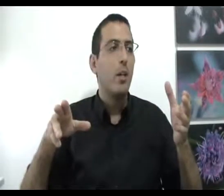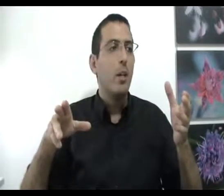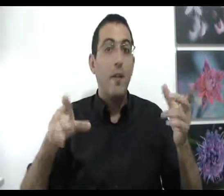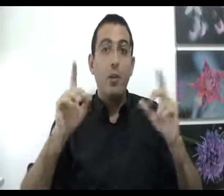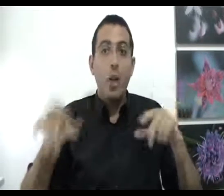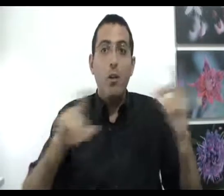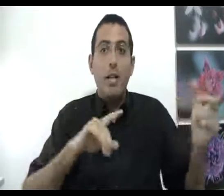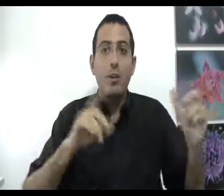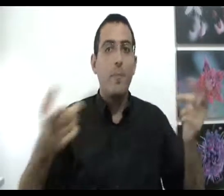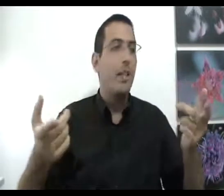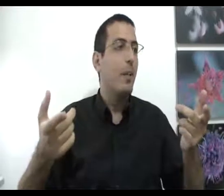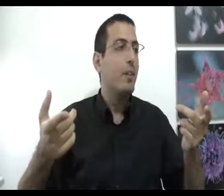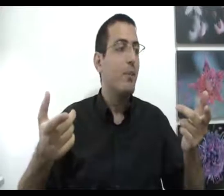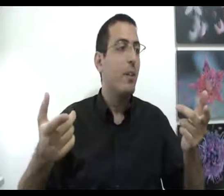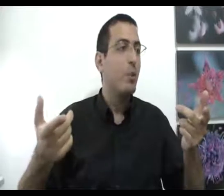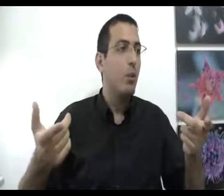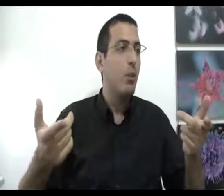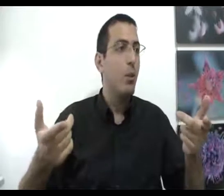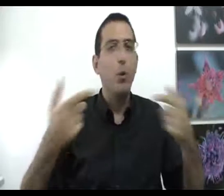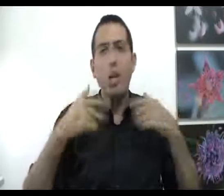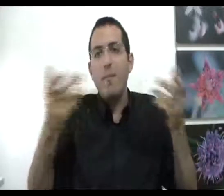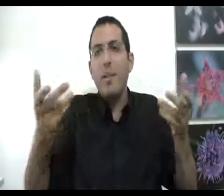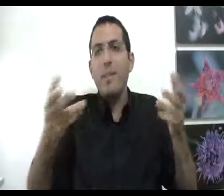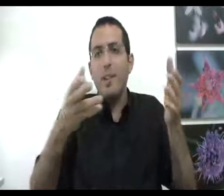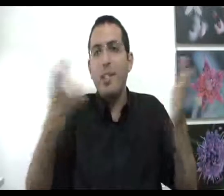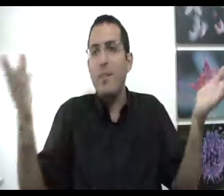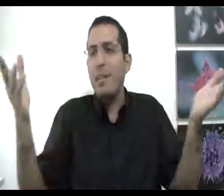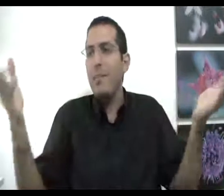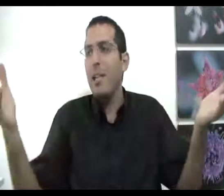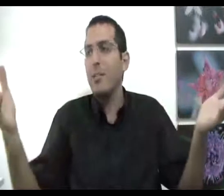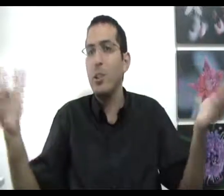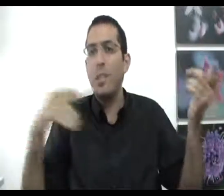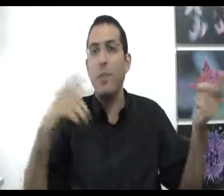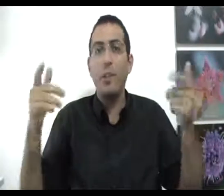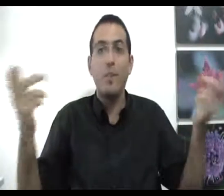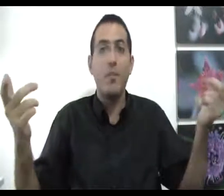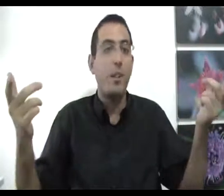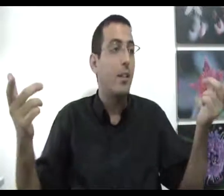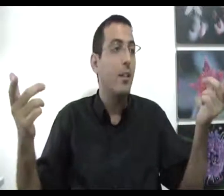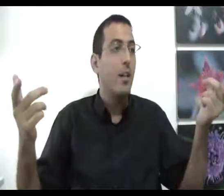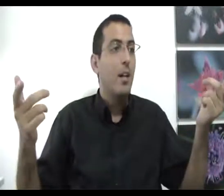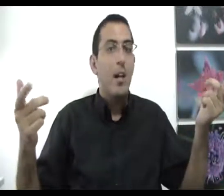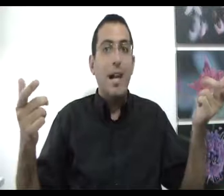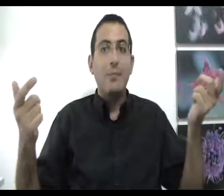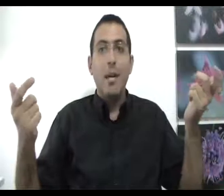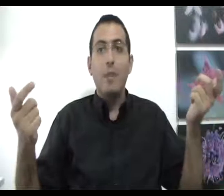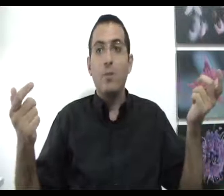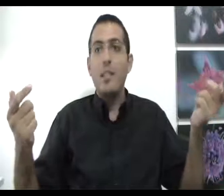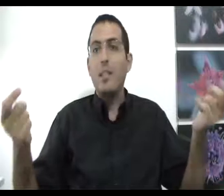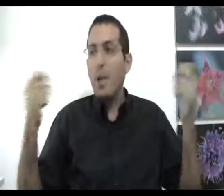אבל הוא לא יכול לעזור לבן אדם אחר שמפחד מג'וקים. הוא לא מפחד אבל השני מפחד מה לעשות שהשני מפחד ואתה לא מפחד אז מה? אז עובדה שאתה לא